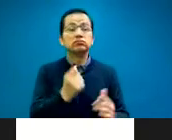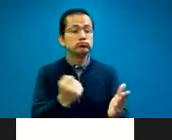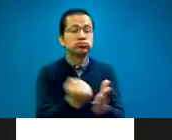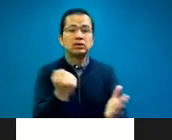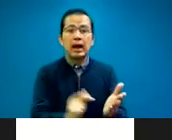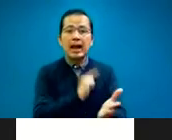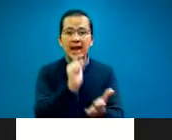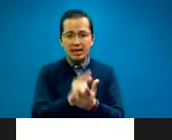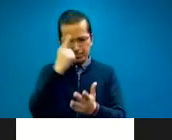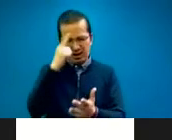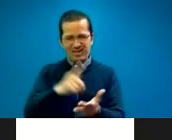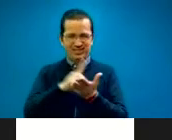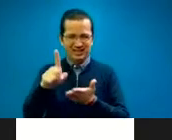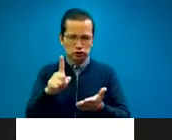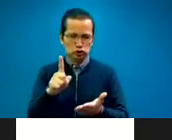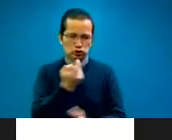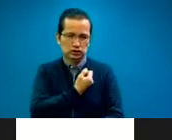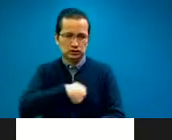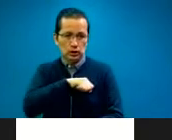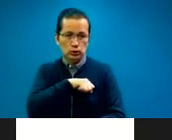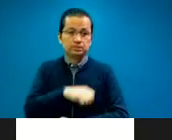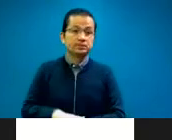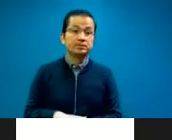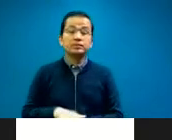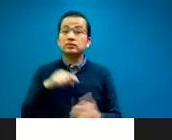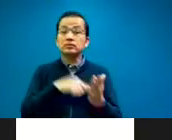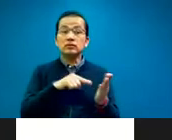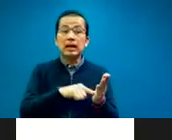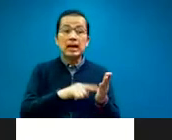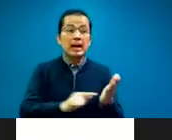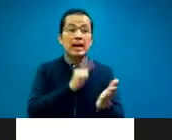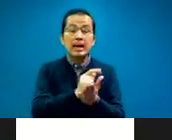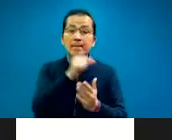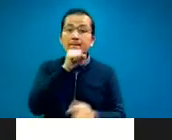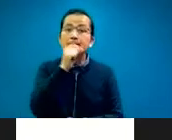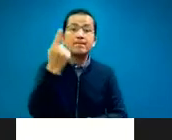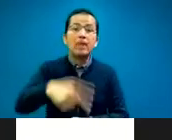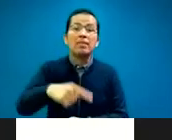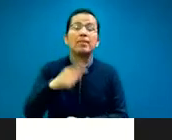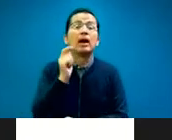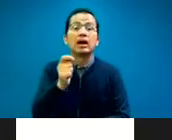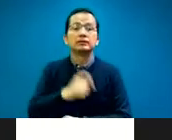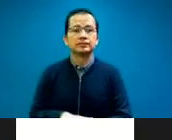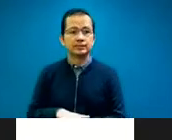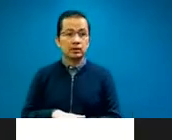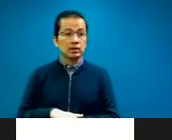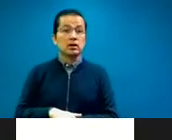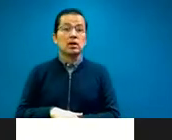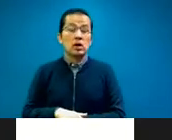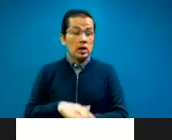persona o toda organización que recibe asistencia económica del gobierno federal